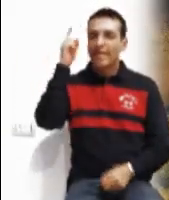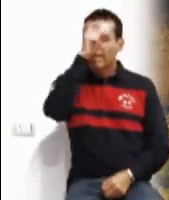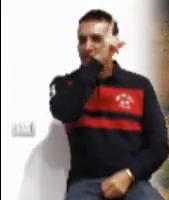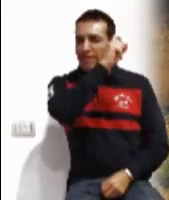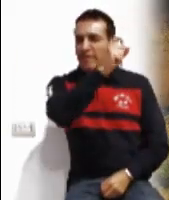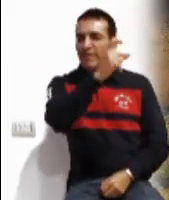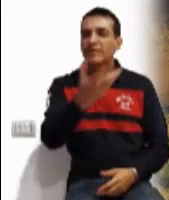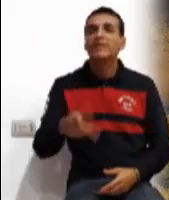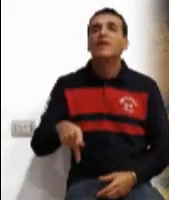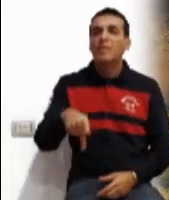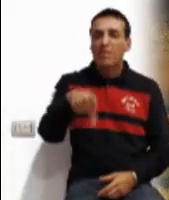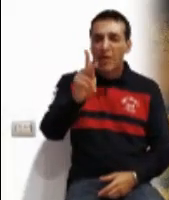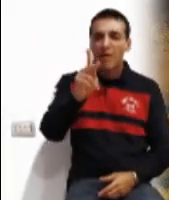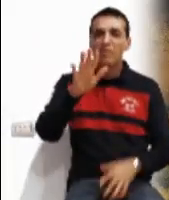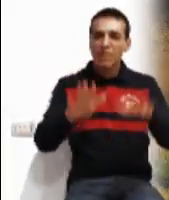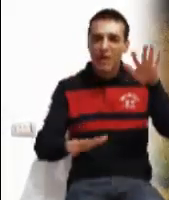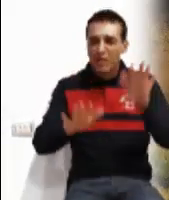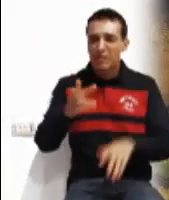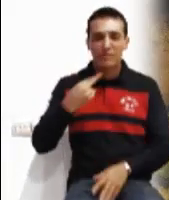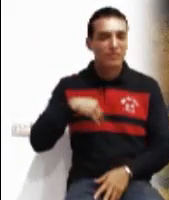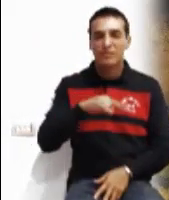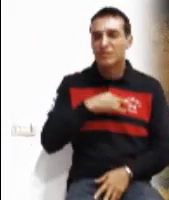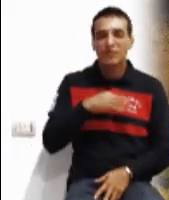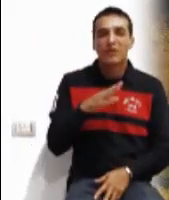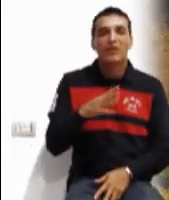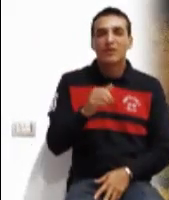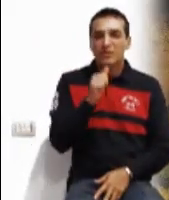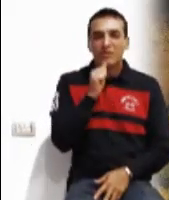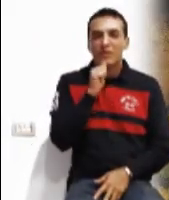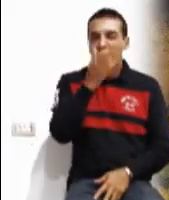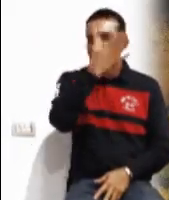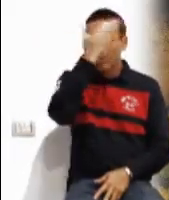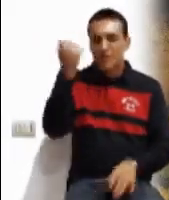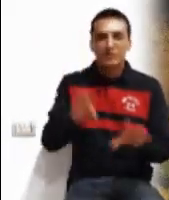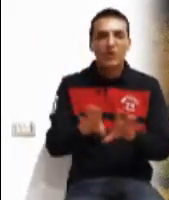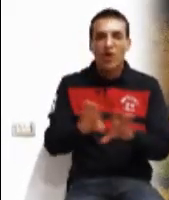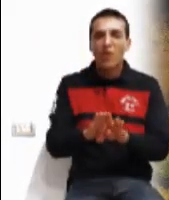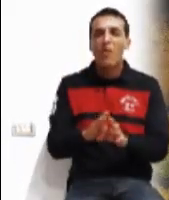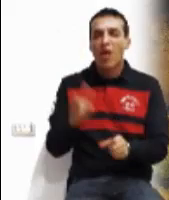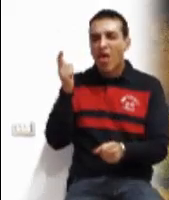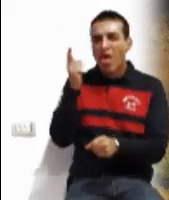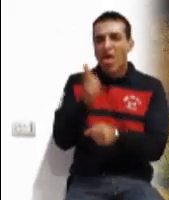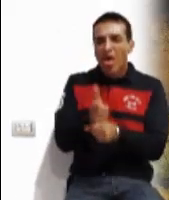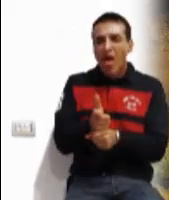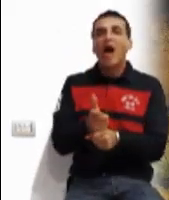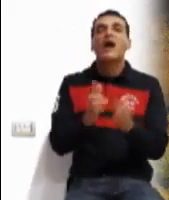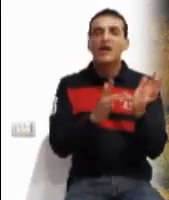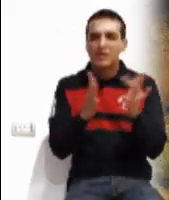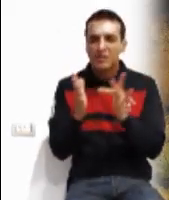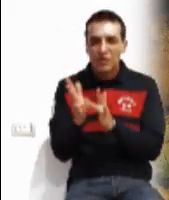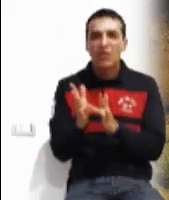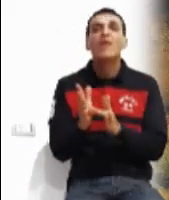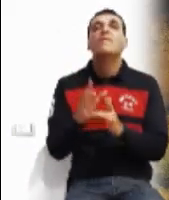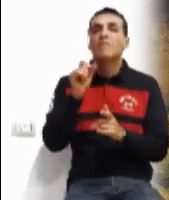triste Es que muchas veces no somos capaces de reconocer la presencia de Jesús En estos momentos difíciles